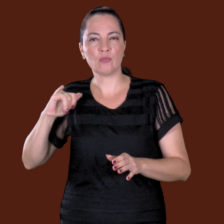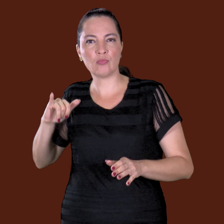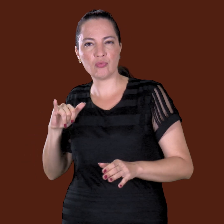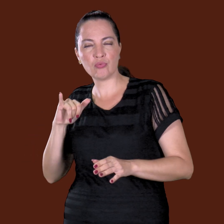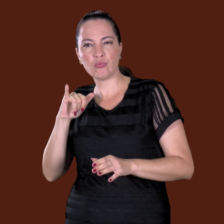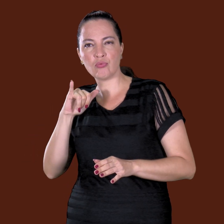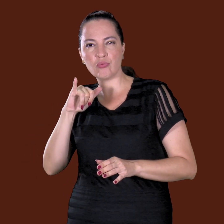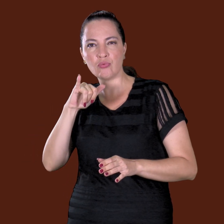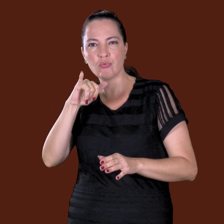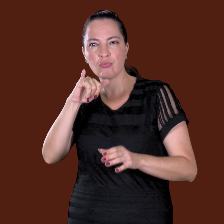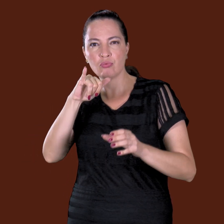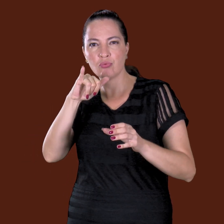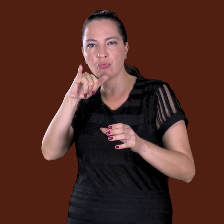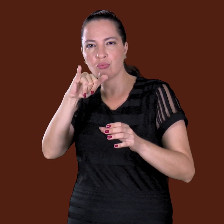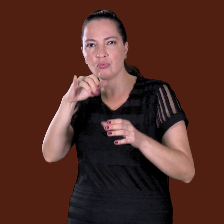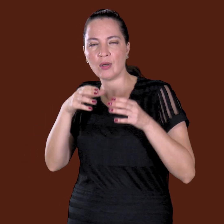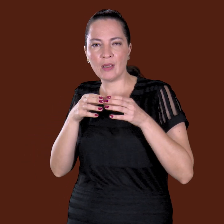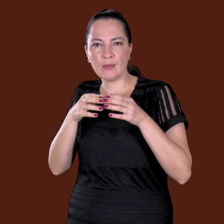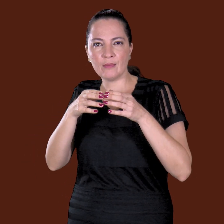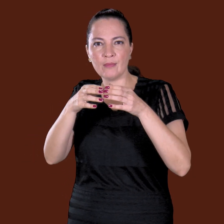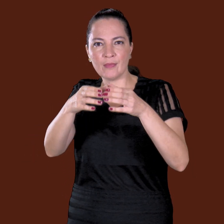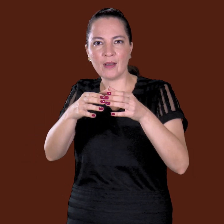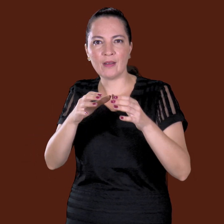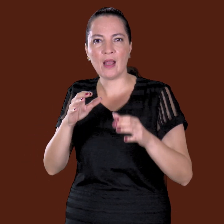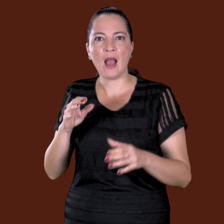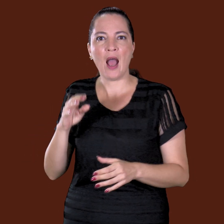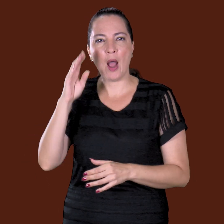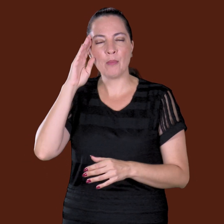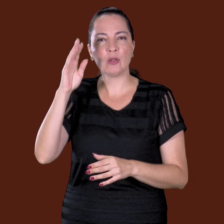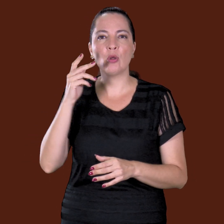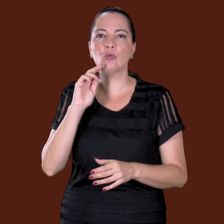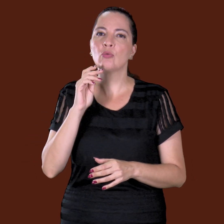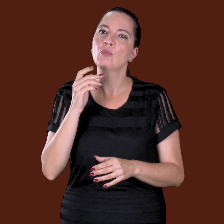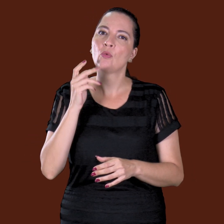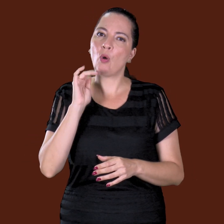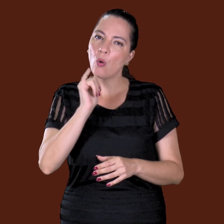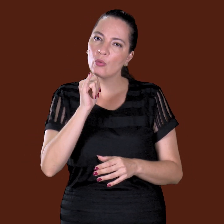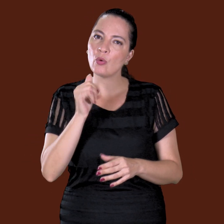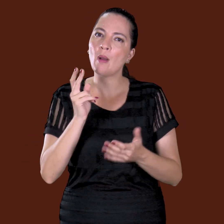os pilotos lá da Força Aérea, relatou o mesmo que eu falei,